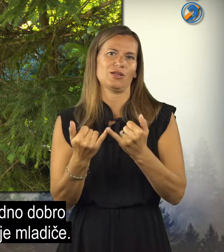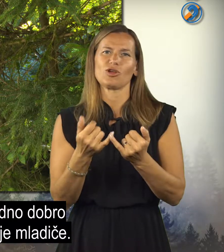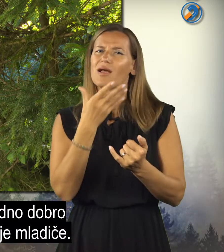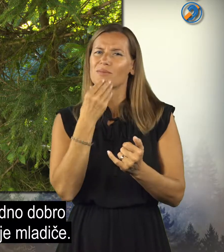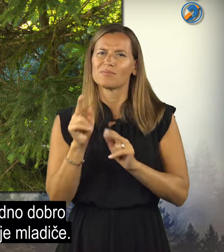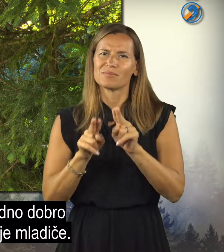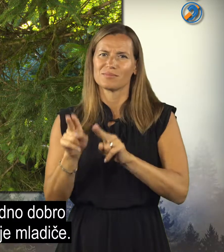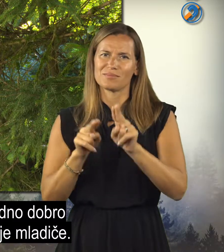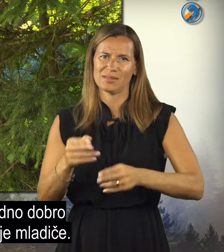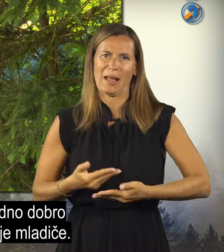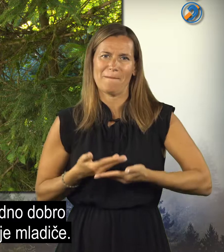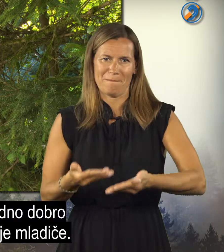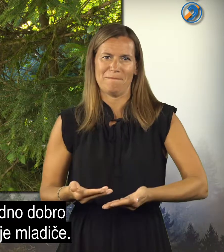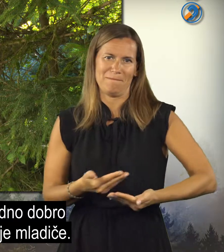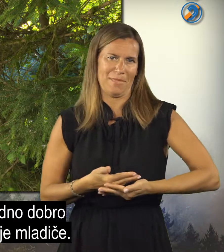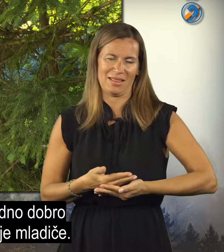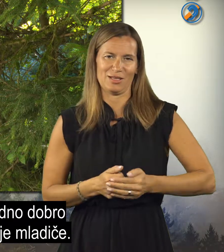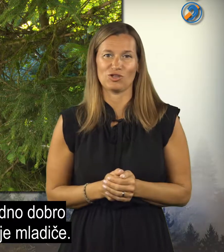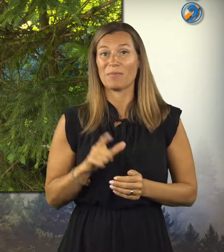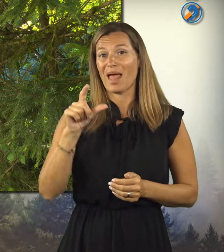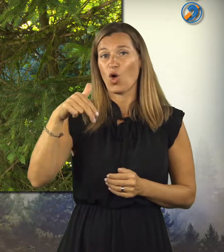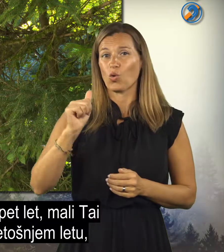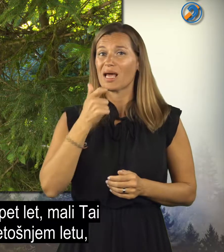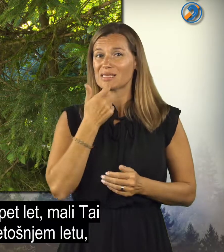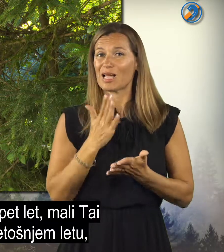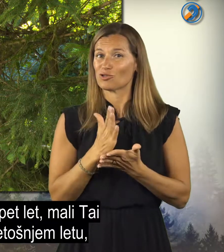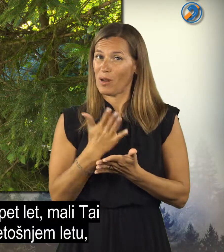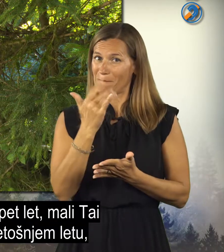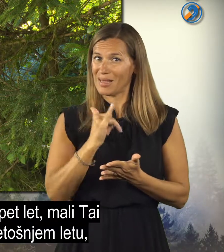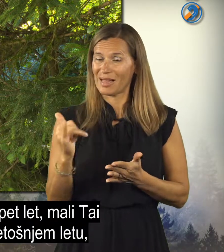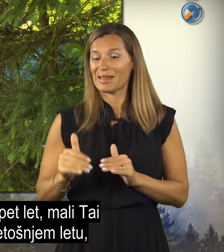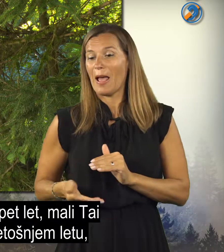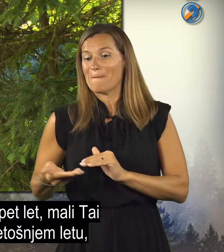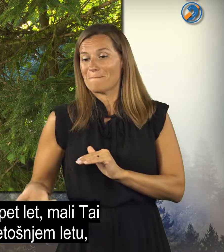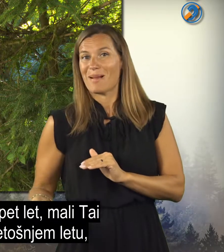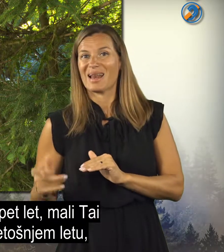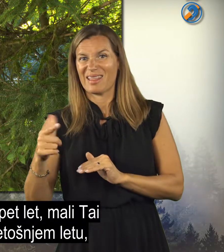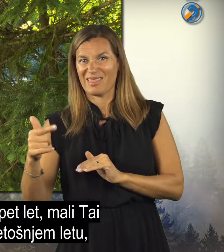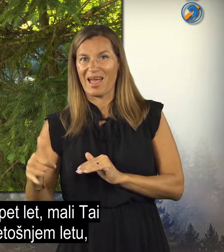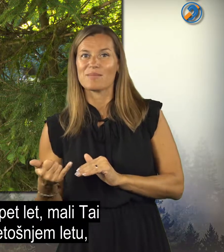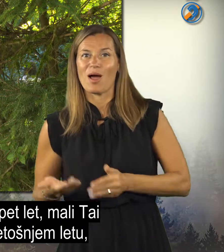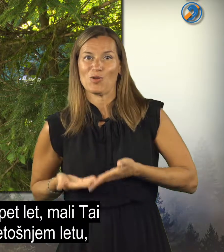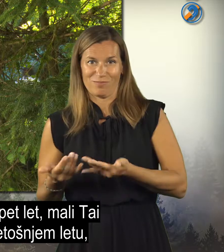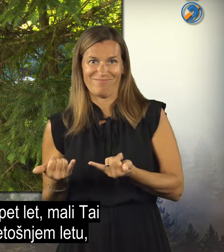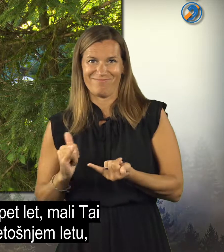starša in izredno dobro skrbita za svoje mladiče. Leona je stara že pet let, mali Taj pa se je rodil v letošnjem